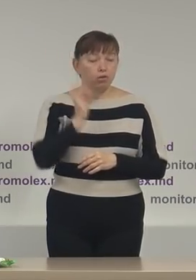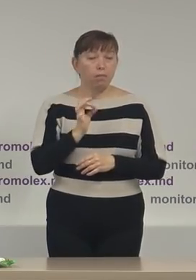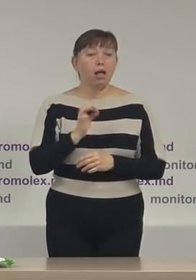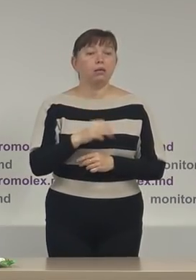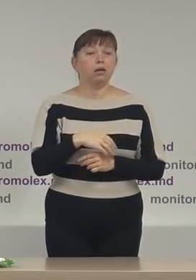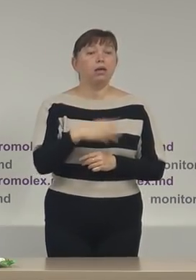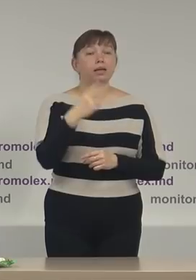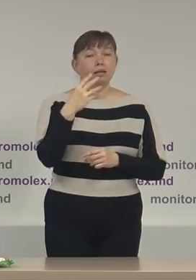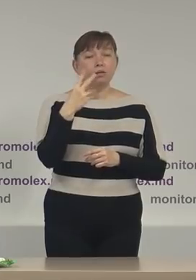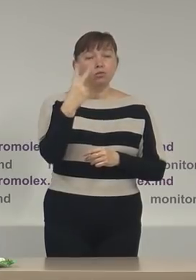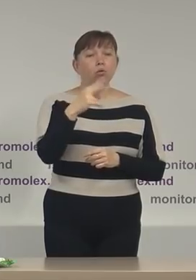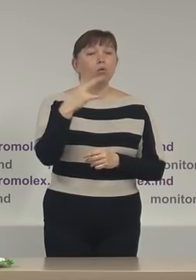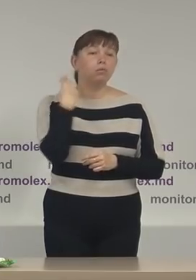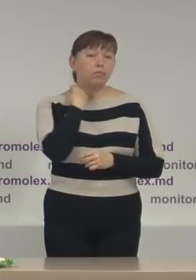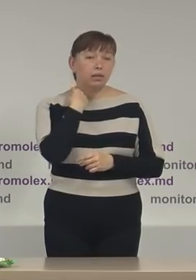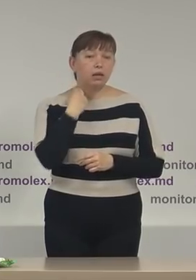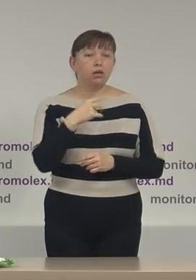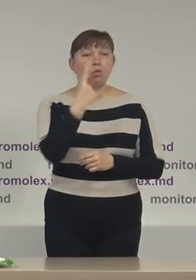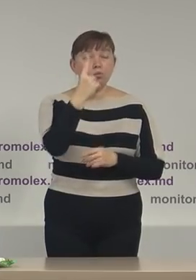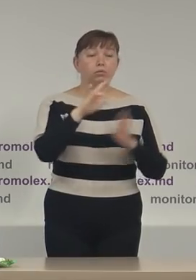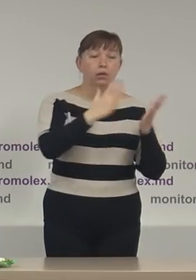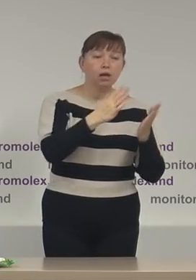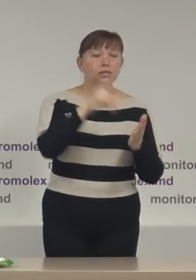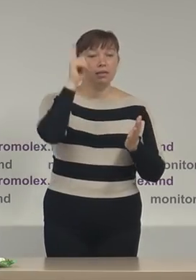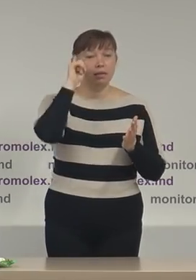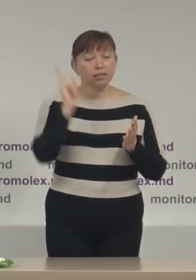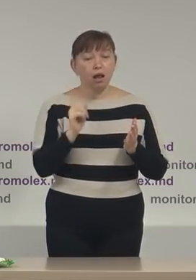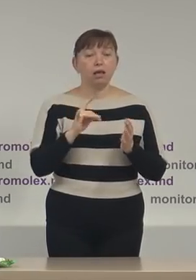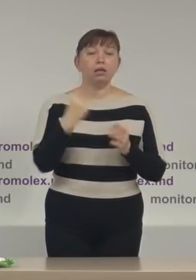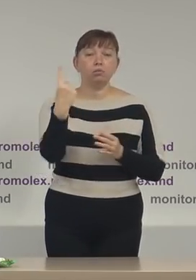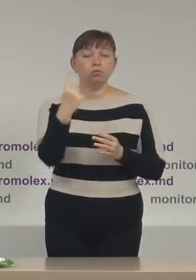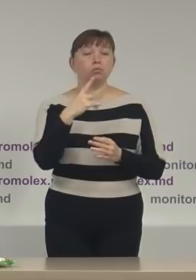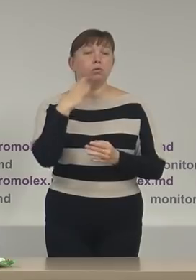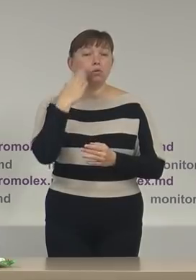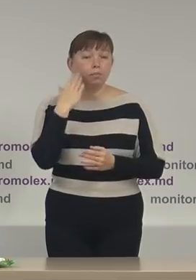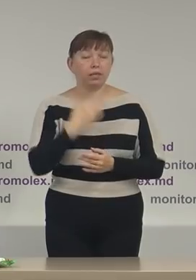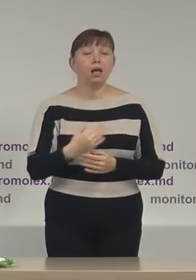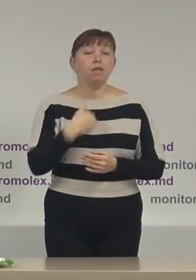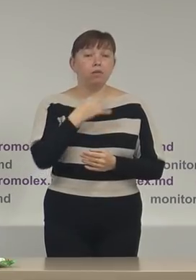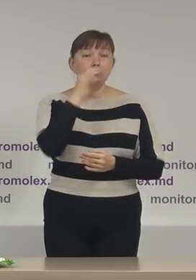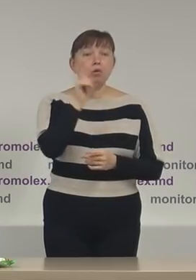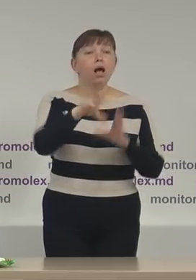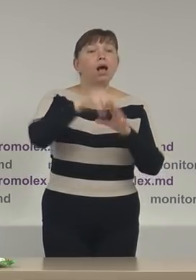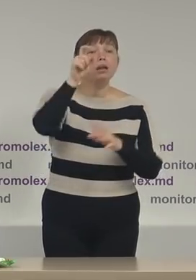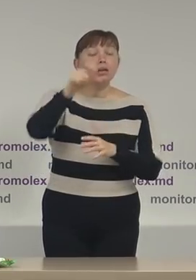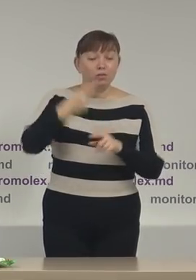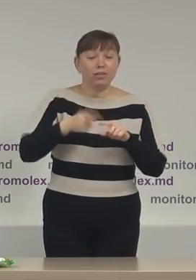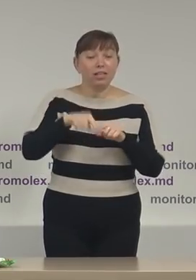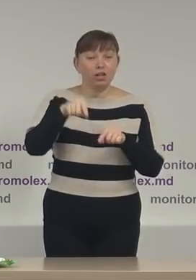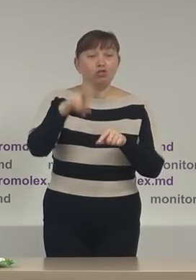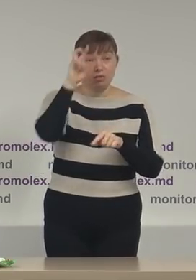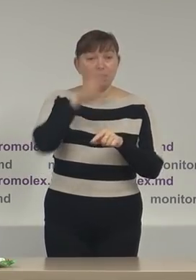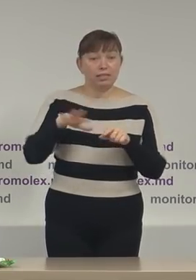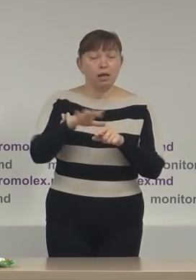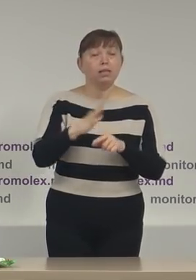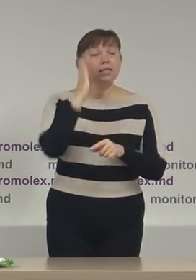2 cazuri în Marea Britanie și câte un caz România și Izrael. În context, atragem atenția alegătorilor din aceste state